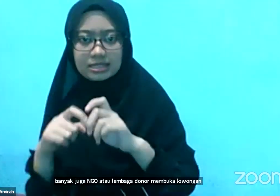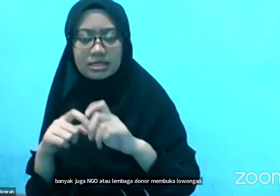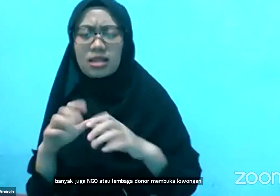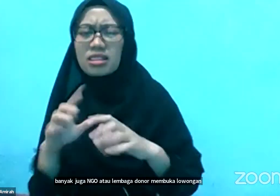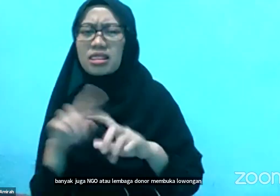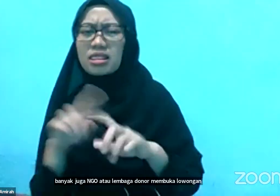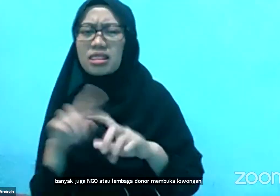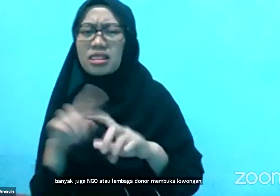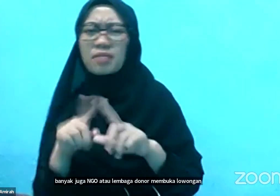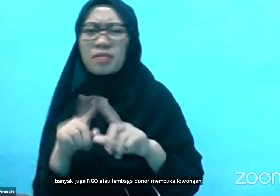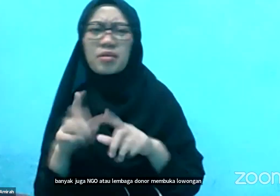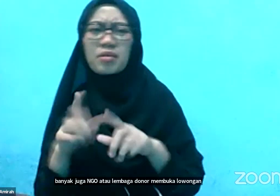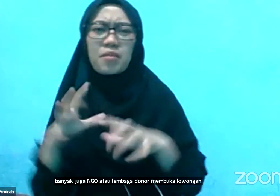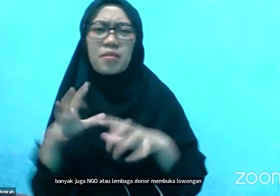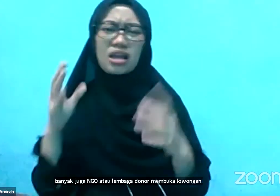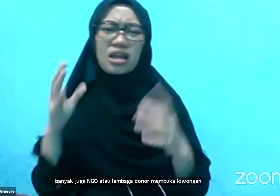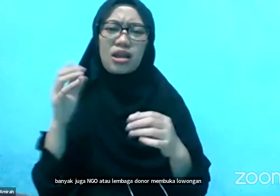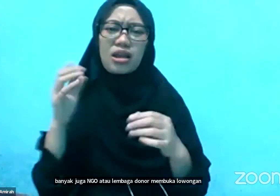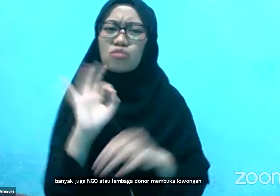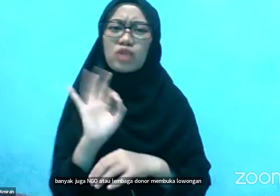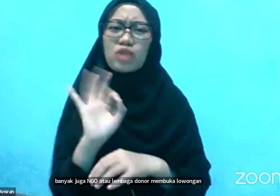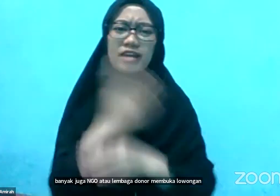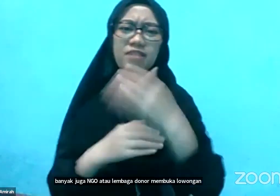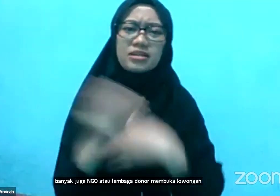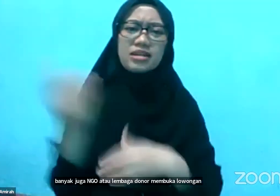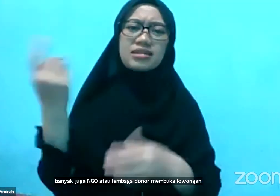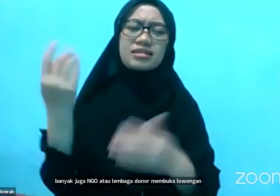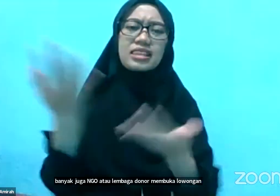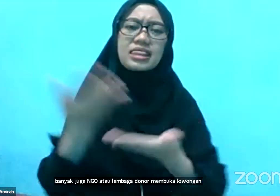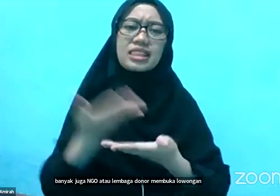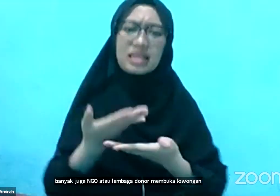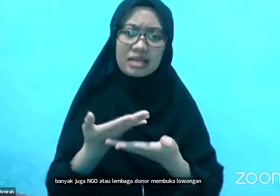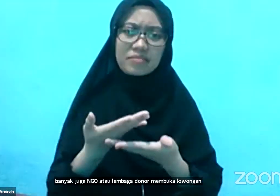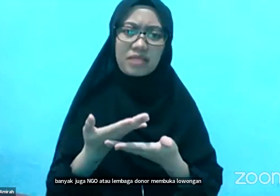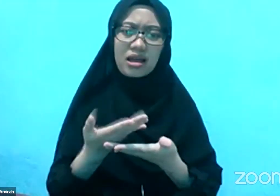keterimanya ya Kenapa ya? Kenapa ya menurut teman-teman?